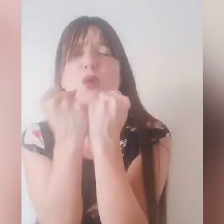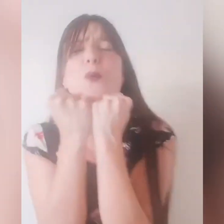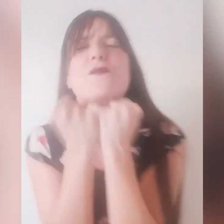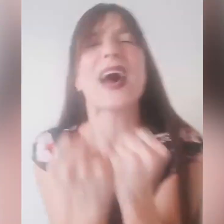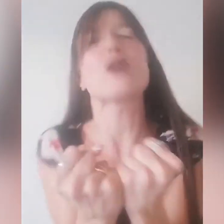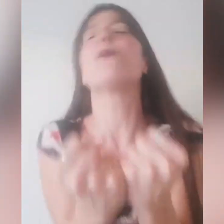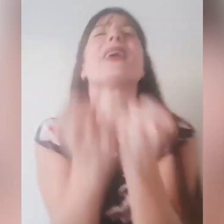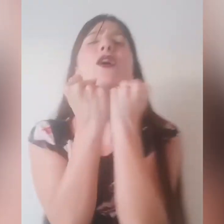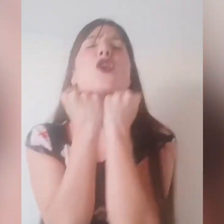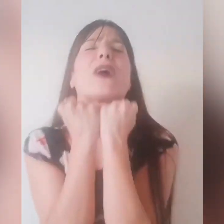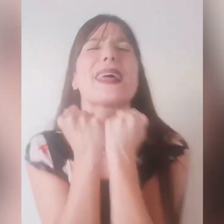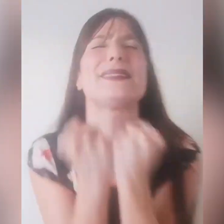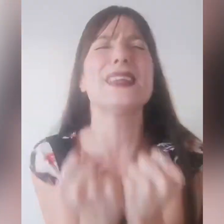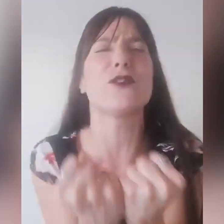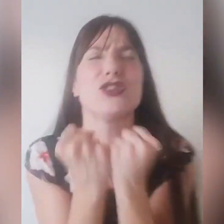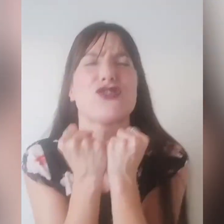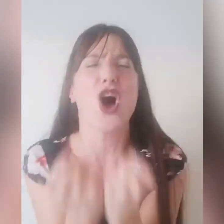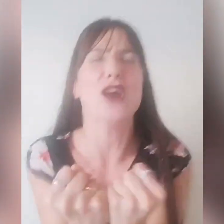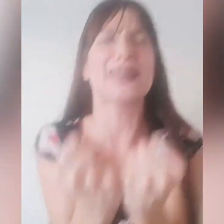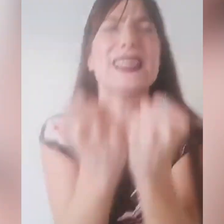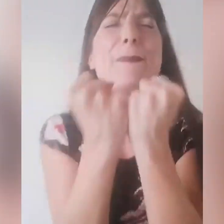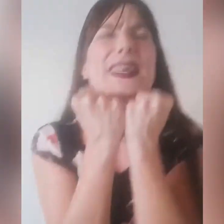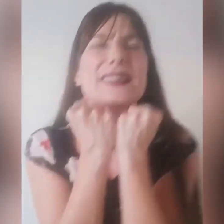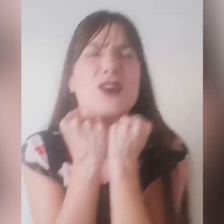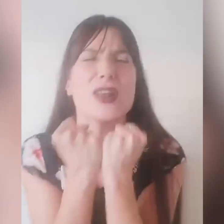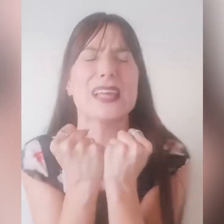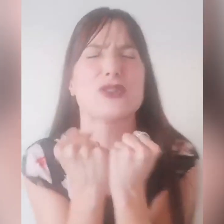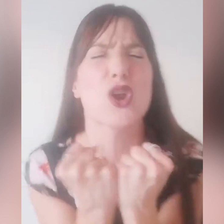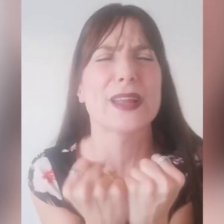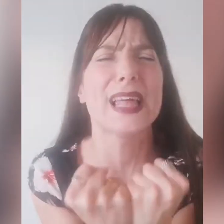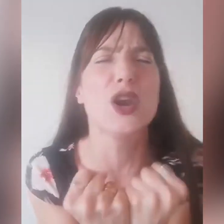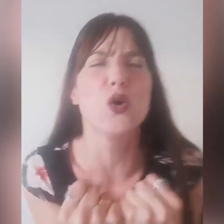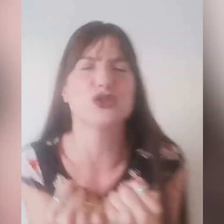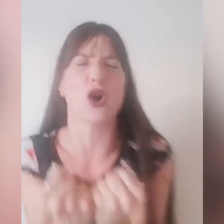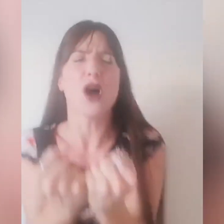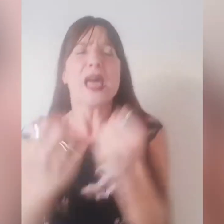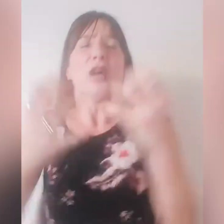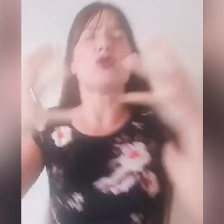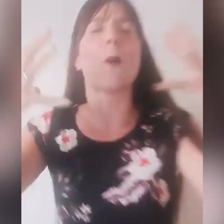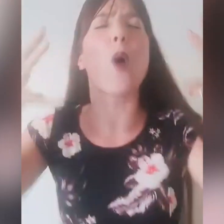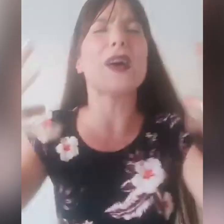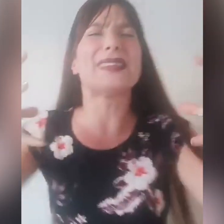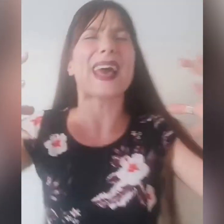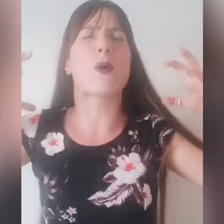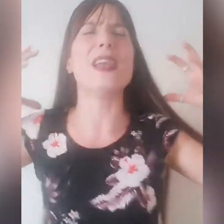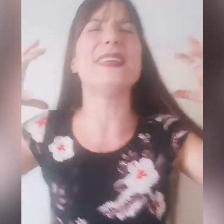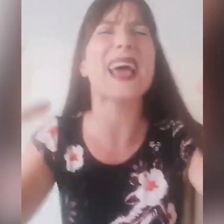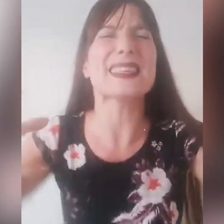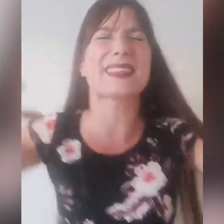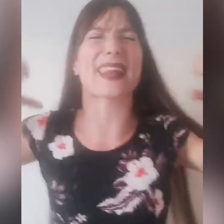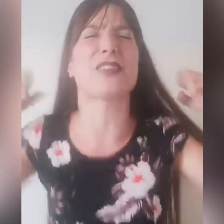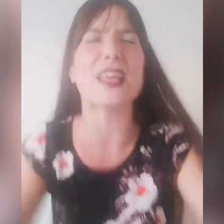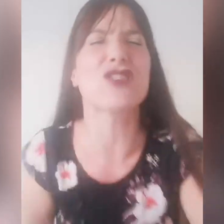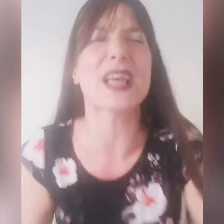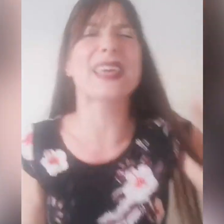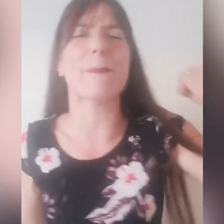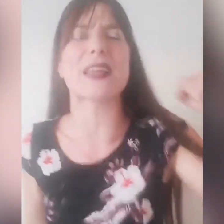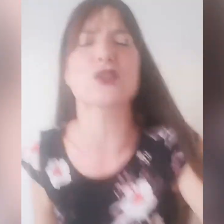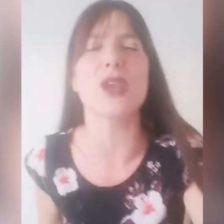tu puoi farlo, un miracolo creativo di gioia, di liberazione dal dolore del lutto, tu puoi dare quell'idea strategica a chi è perso il